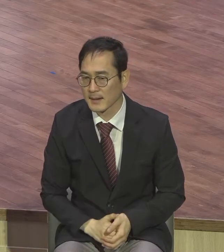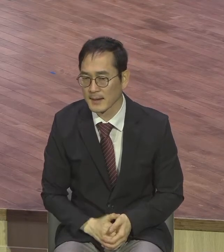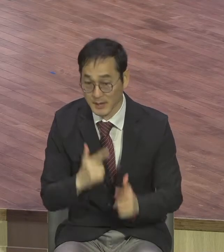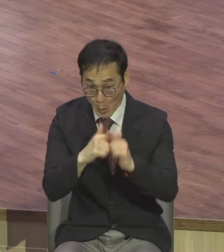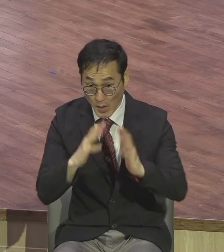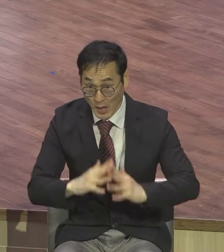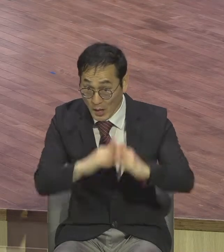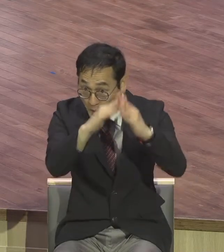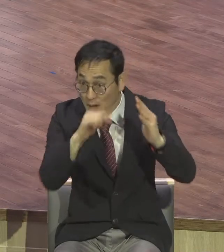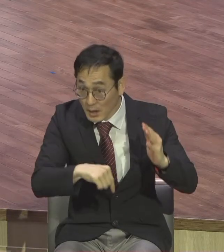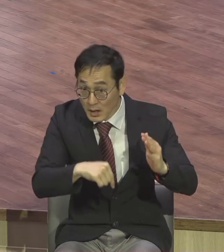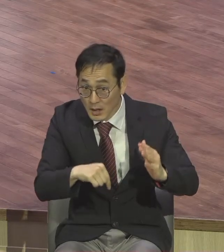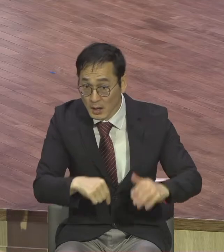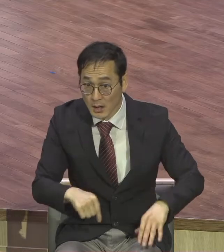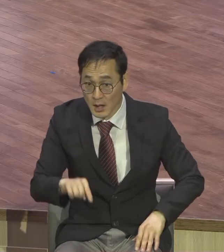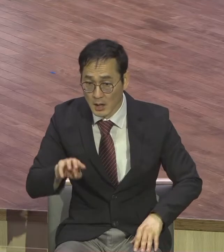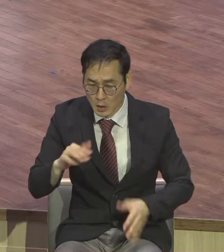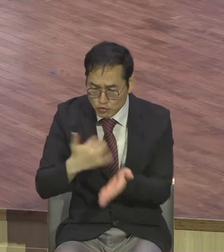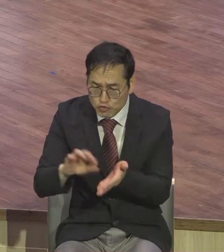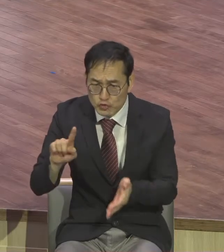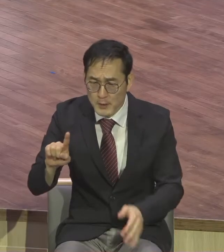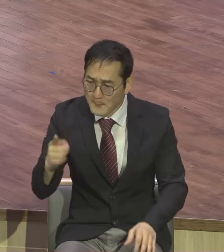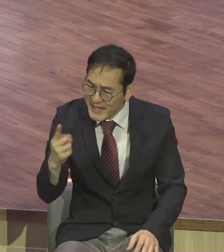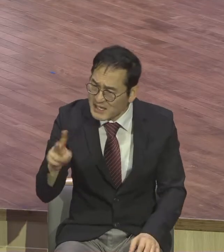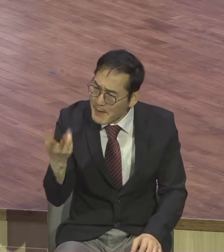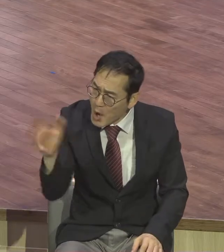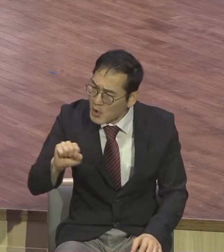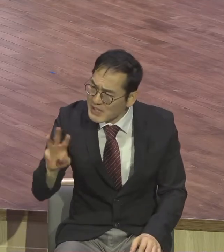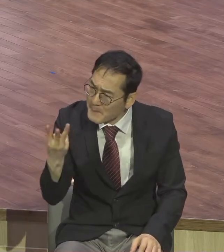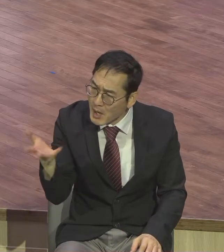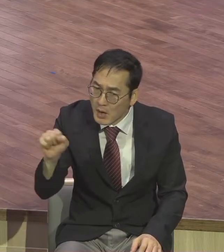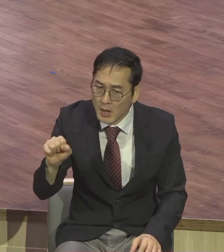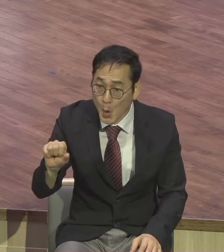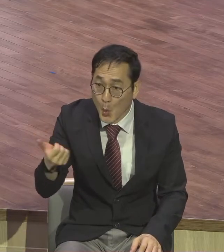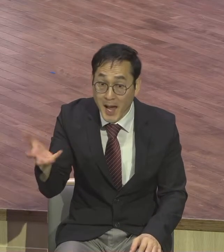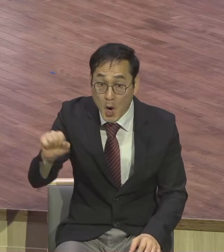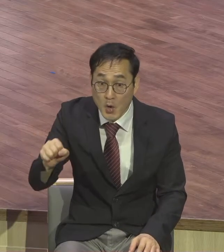수백억의 빚이 있는데 본당 500억이 넘는 걸 시작을 했잖아요